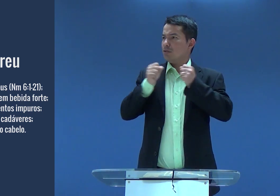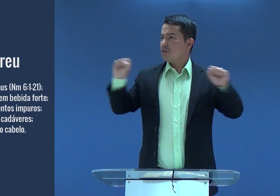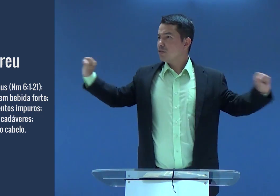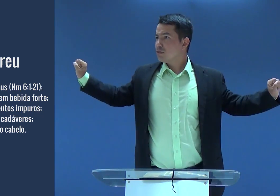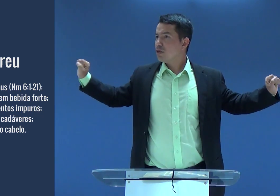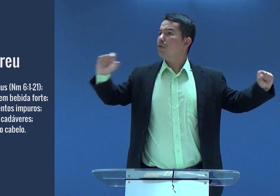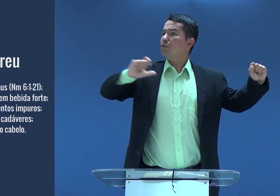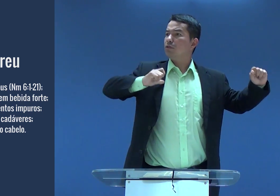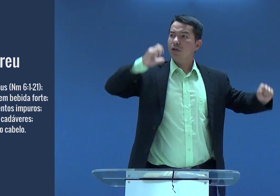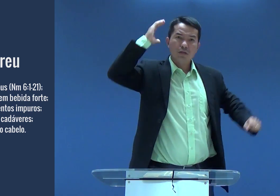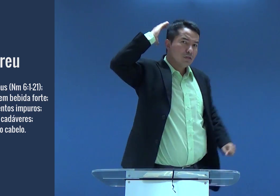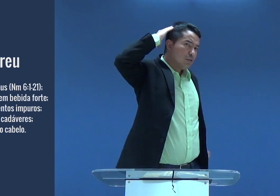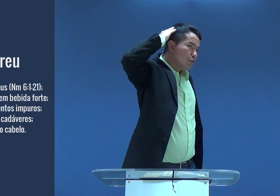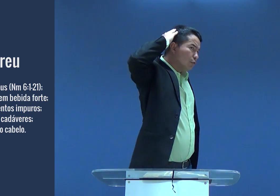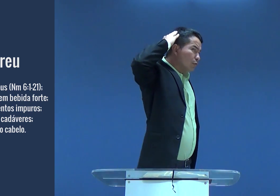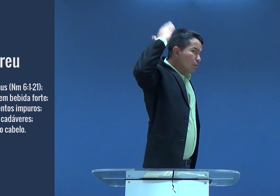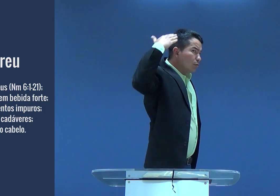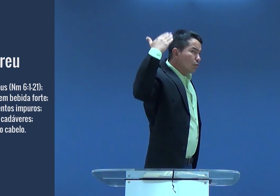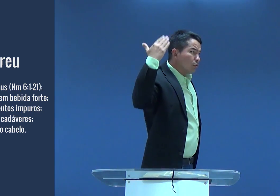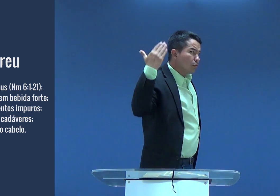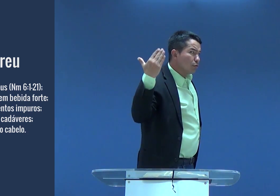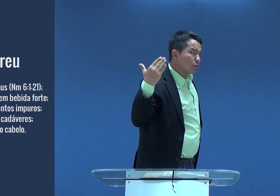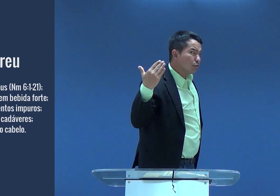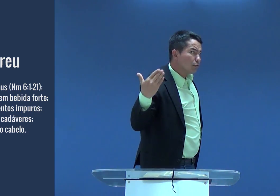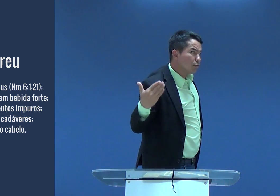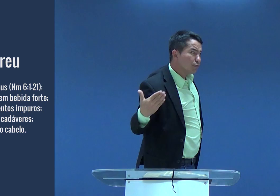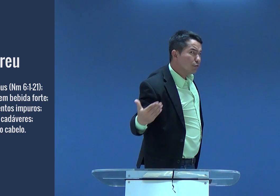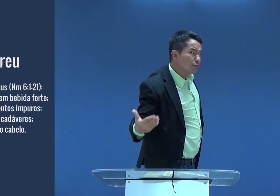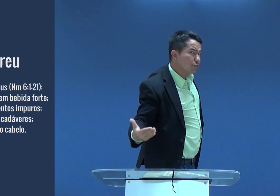Então, o Sansão de um homem pura.